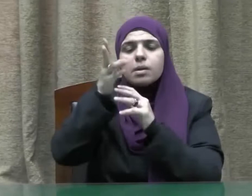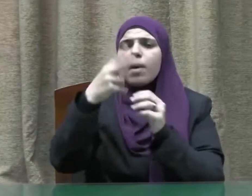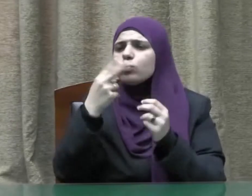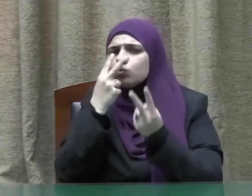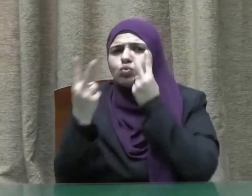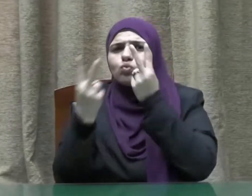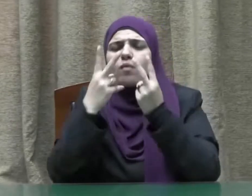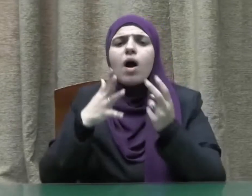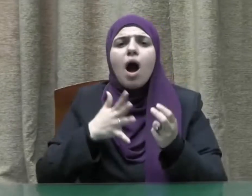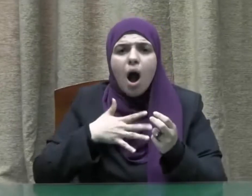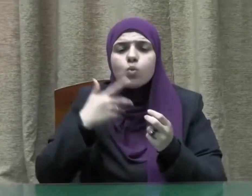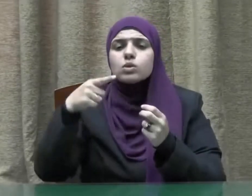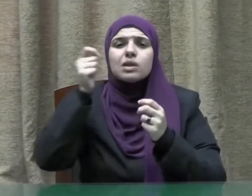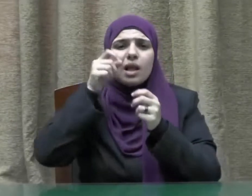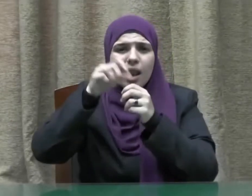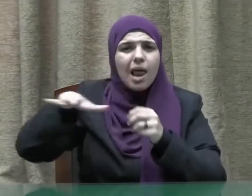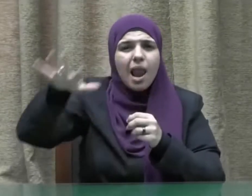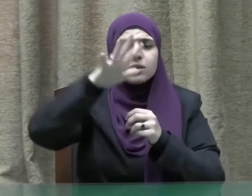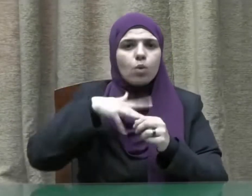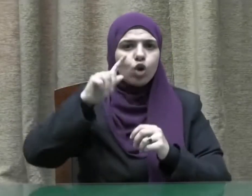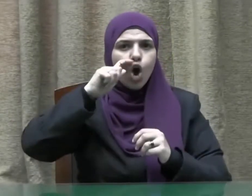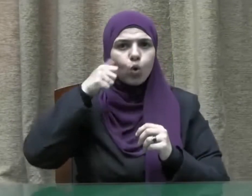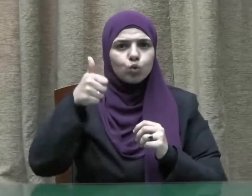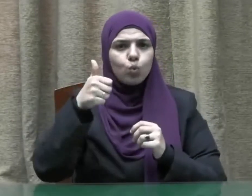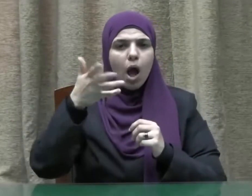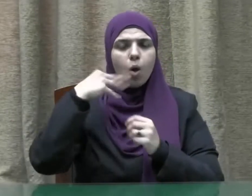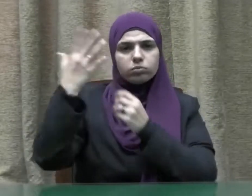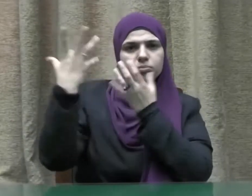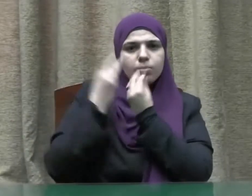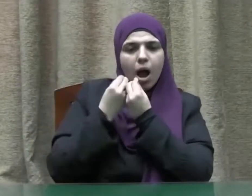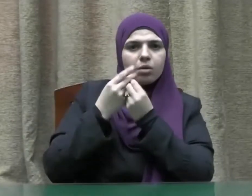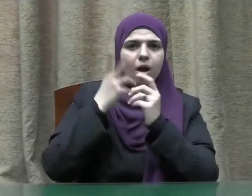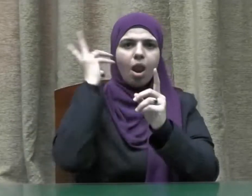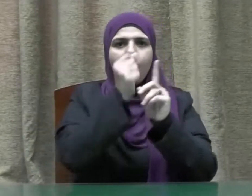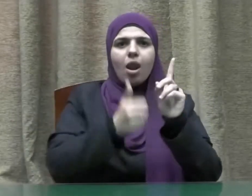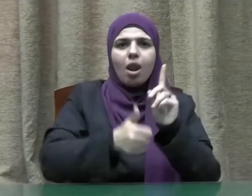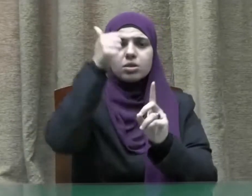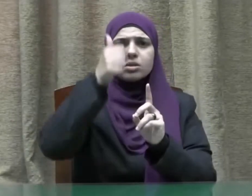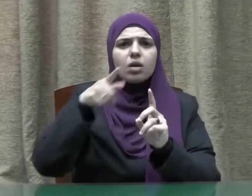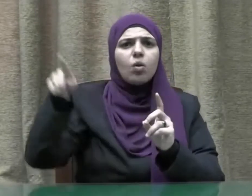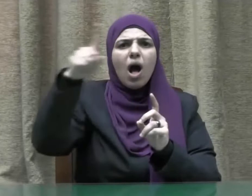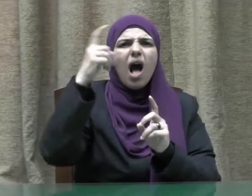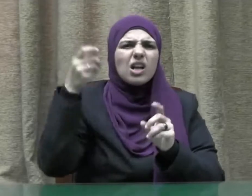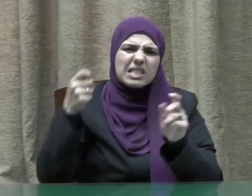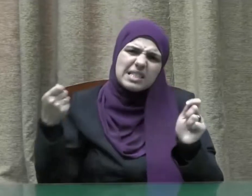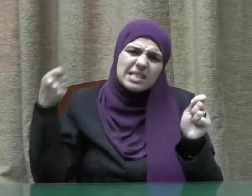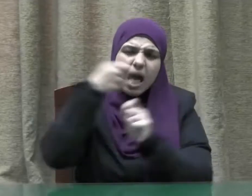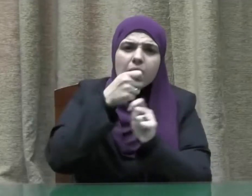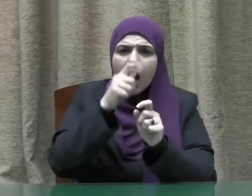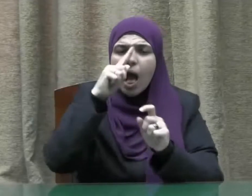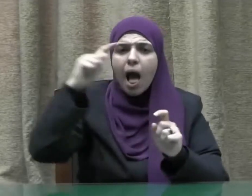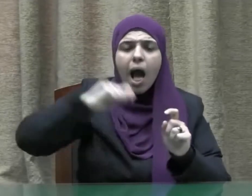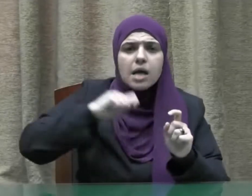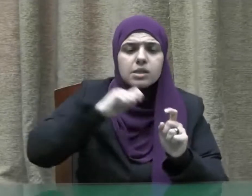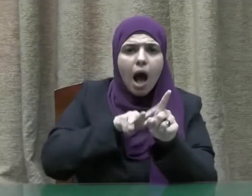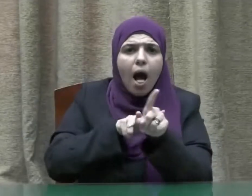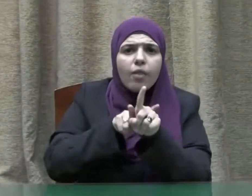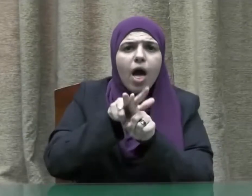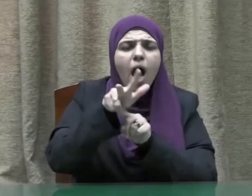لعله يجد عند أهلها النخوة أو النصرة فكانوا أشد أذى وقسوة عليه